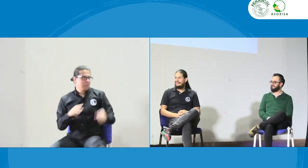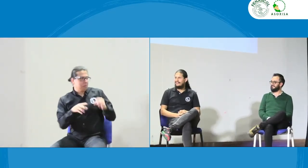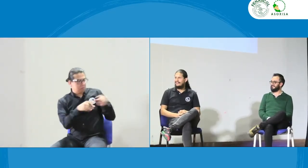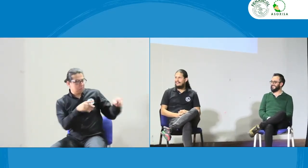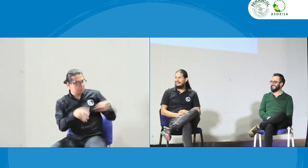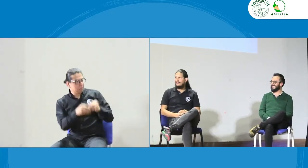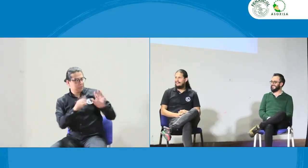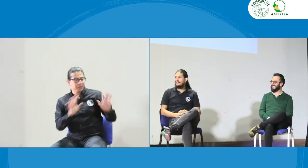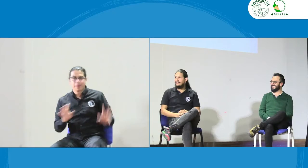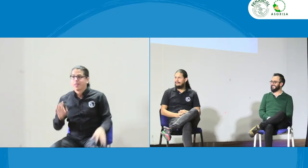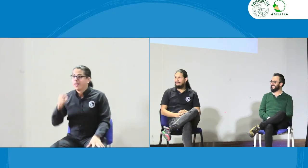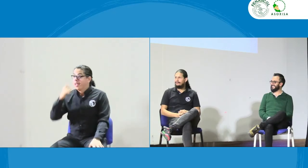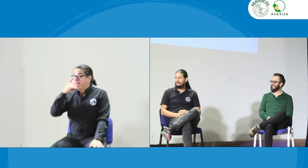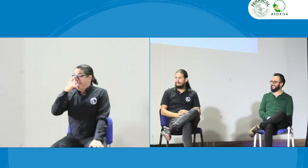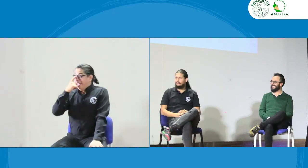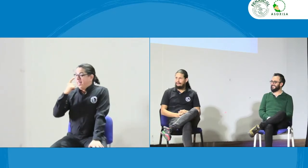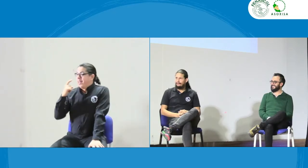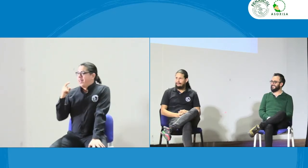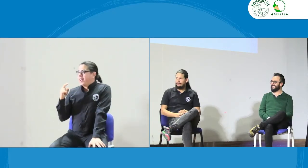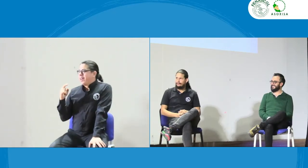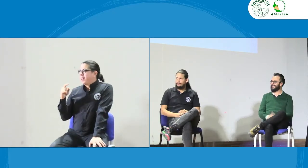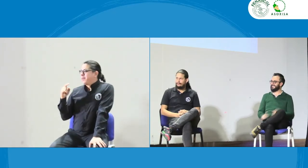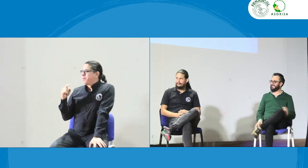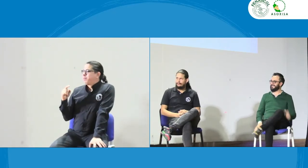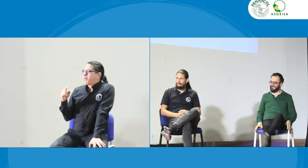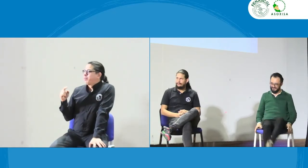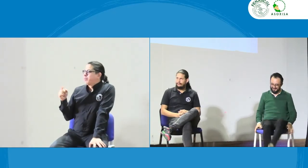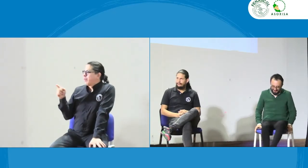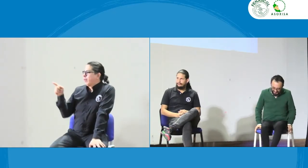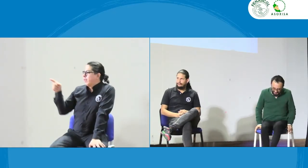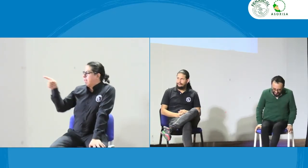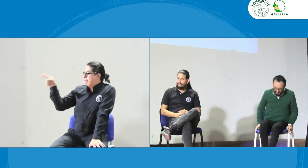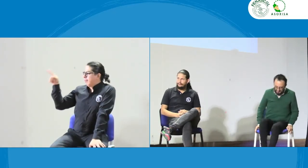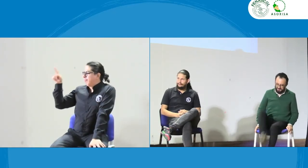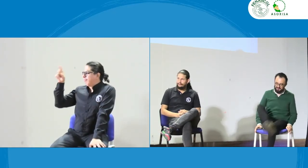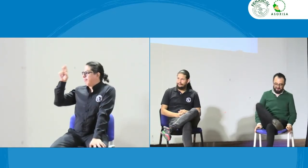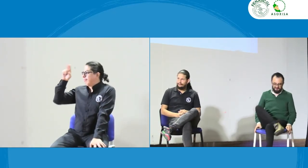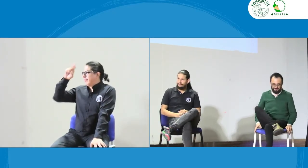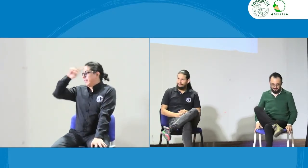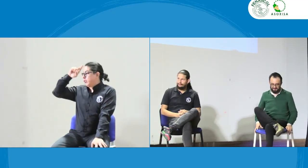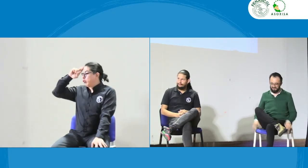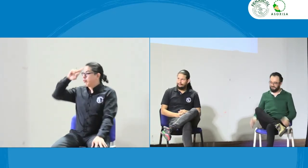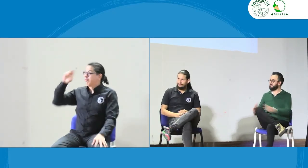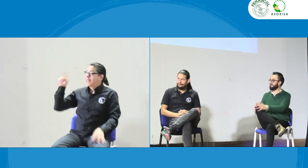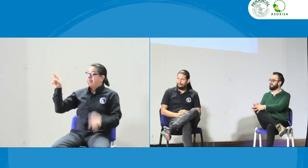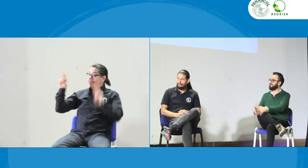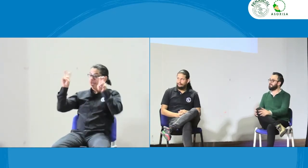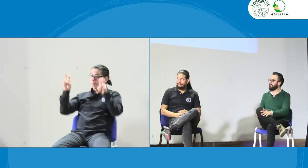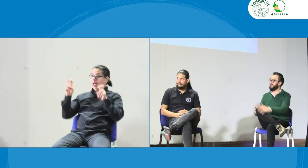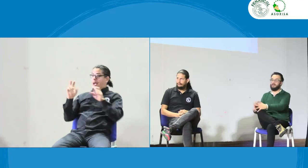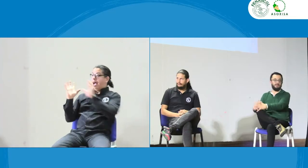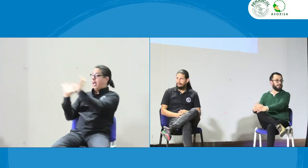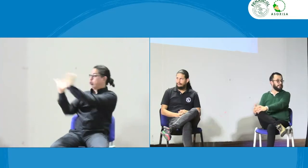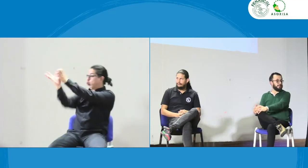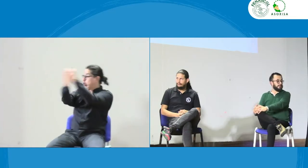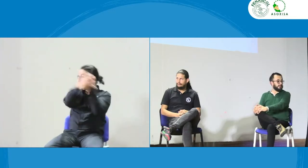Sebastián puede responder porque él hace pues el doble rol también hace parte del consejo directivo bueno